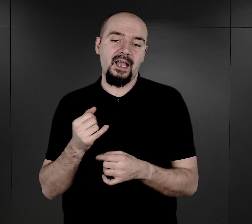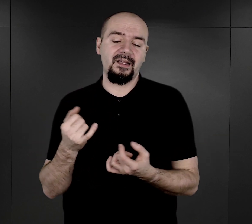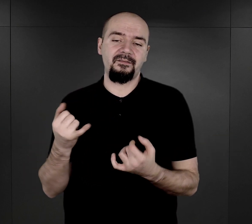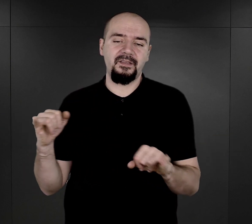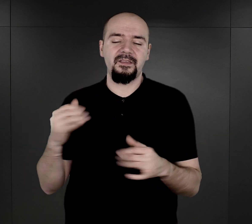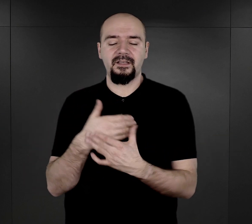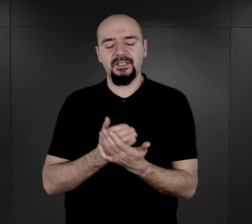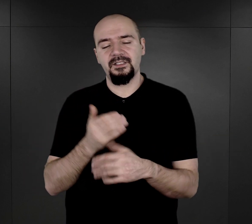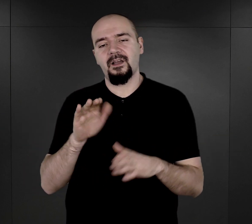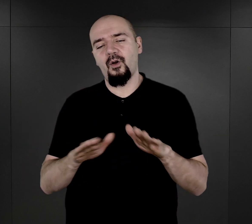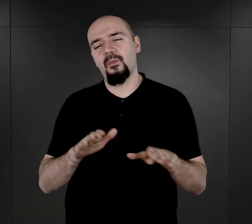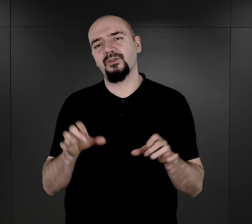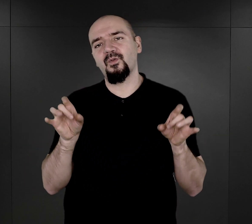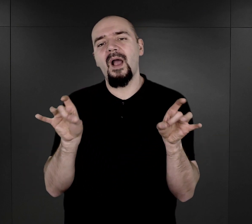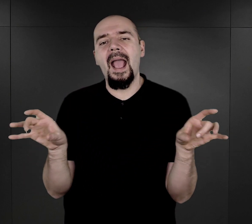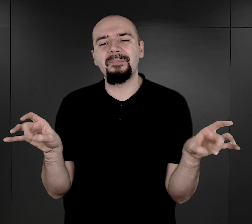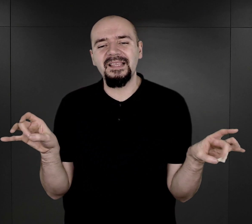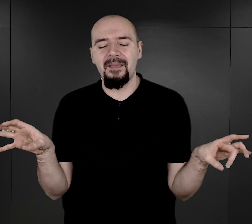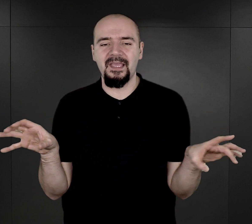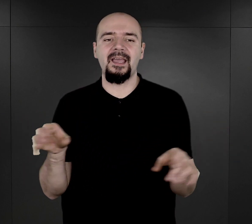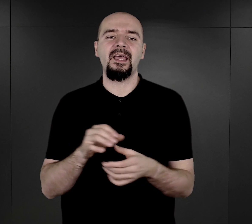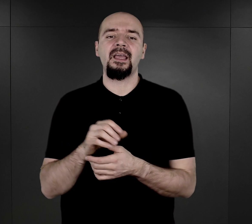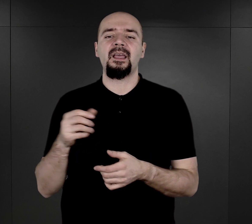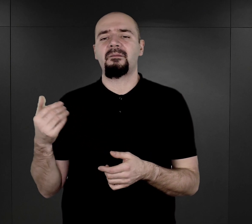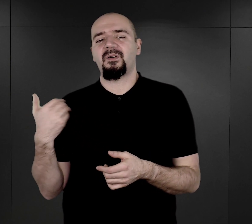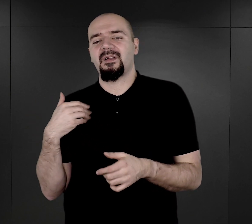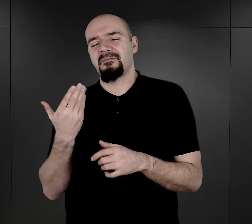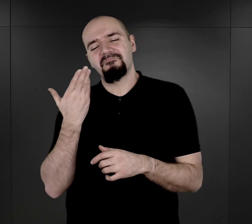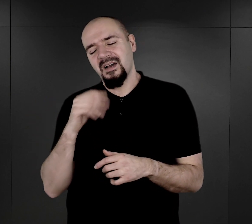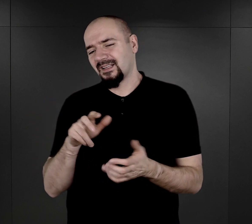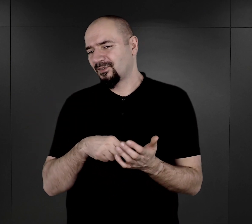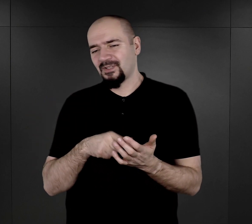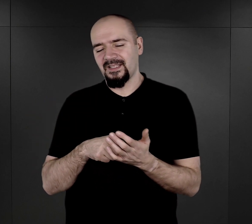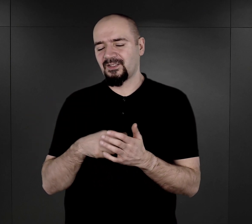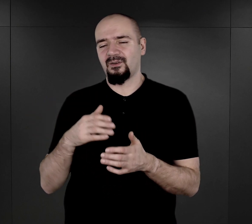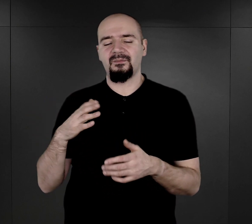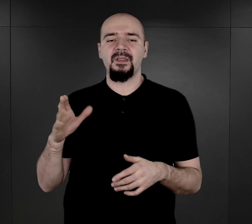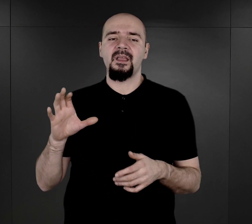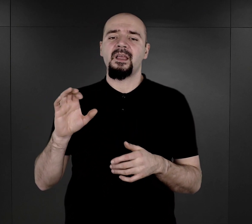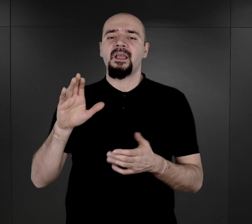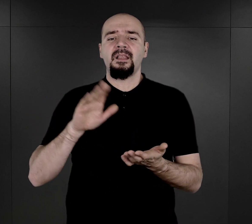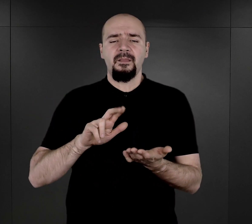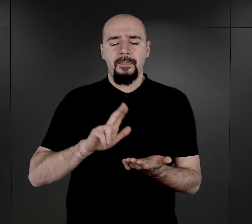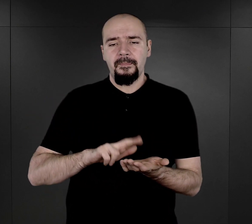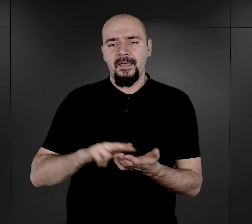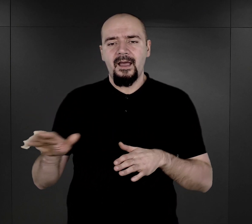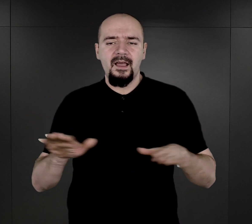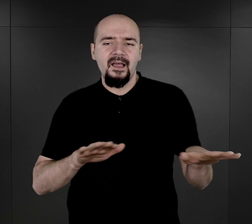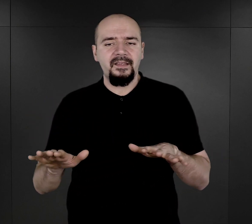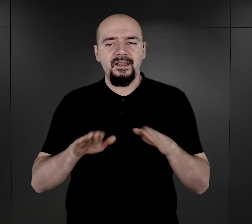z braku dostępu do urządzeń sanitarnych bardzo często się pojawiały. Na terenie obozu romskiego było